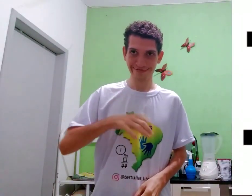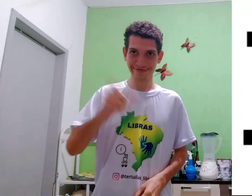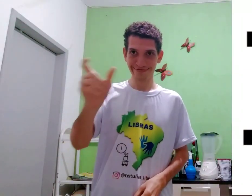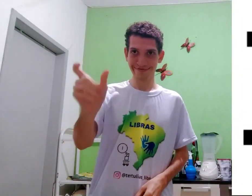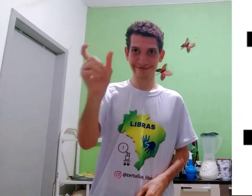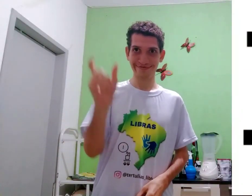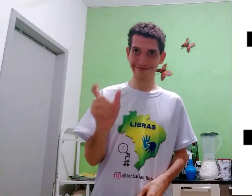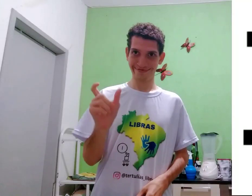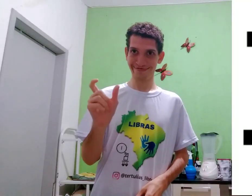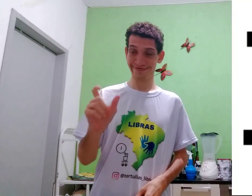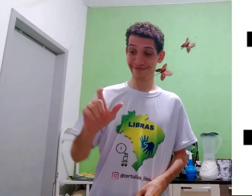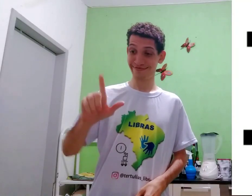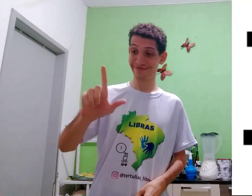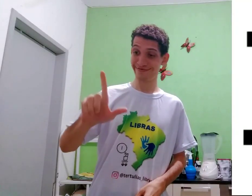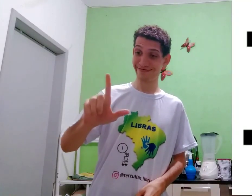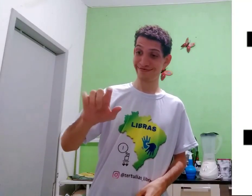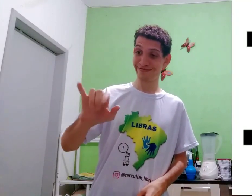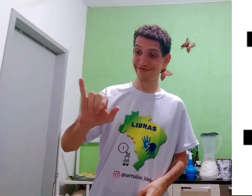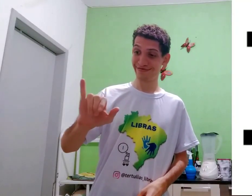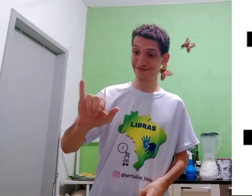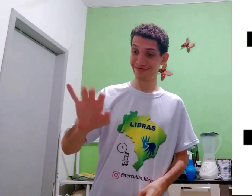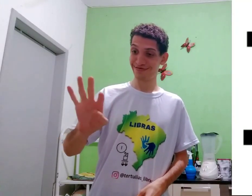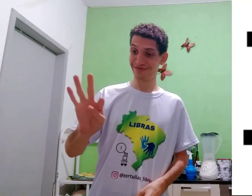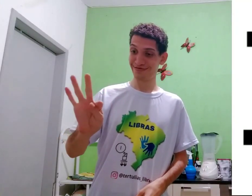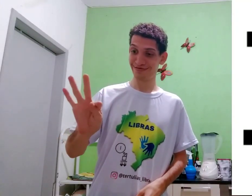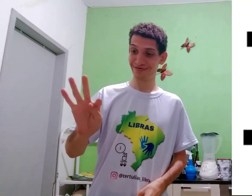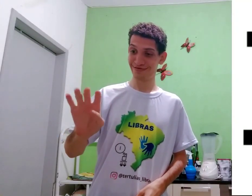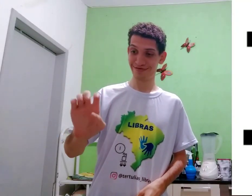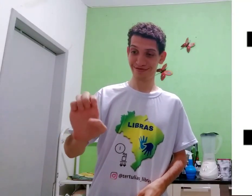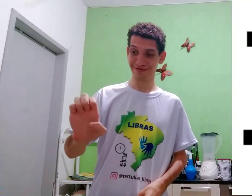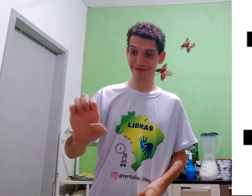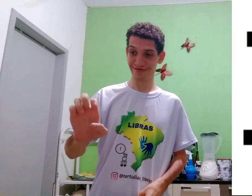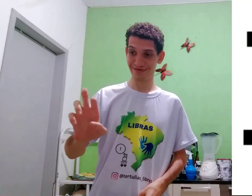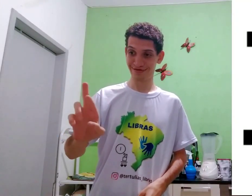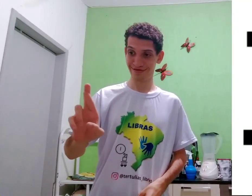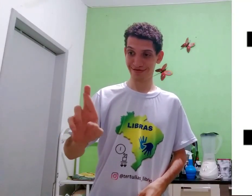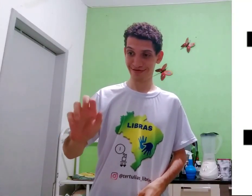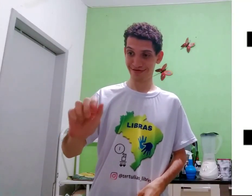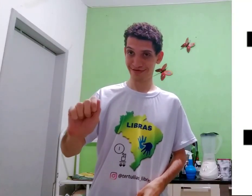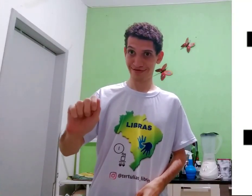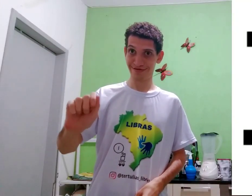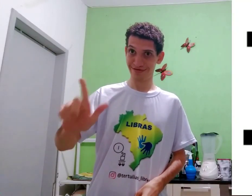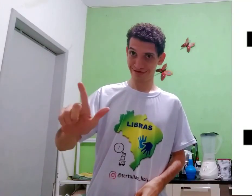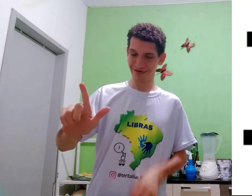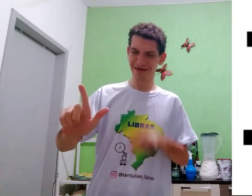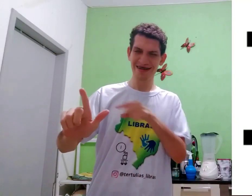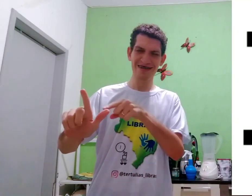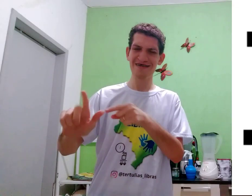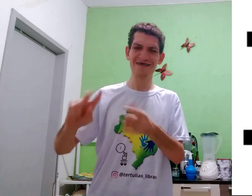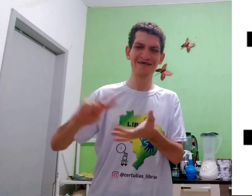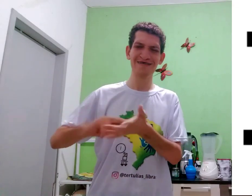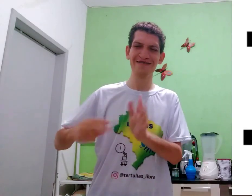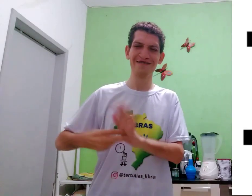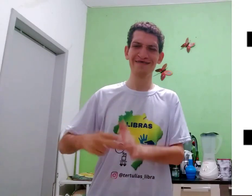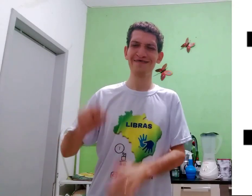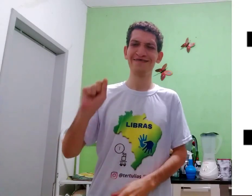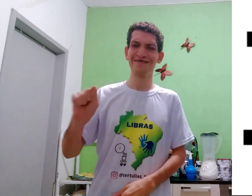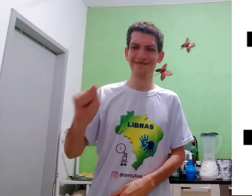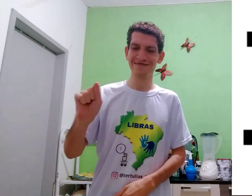Olha, português, essa palavra é literal, isso significa